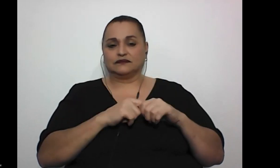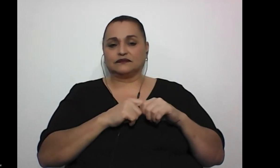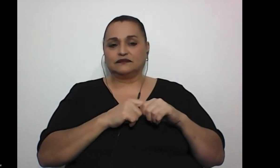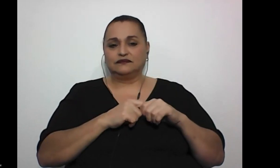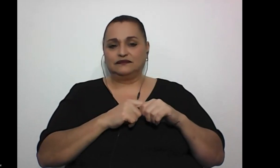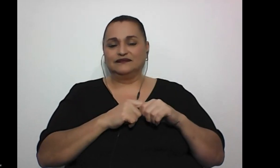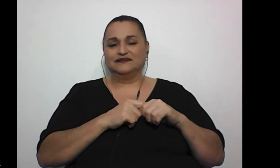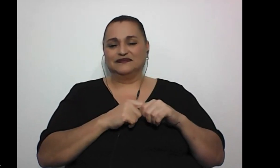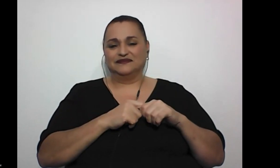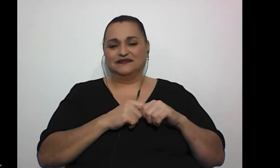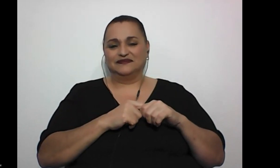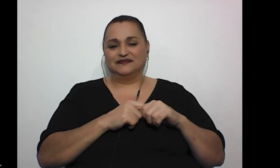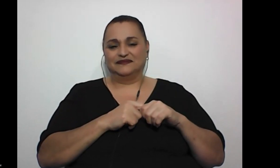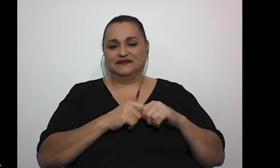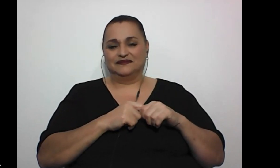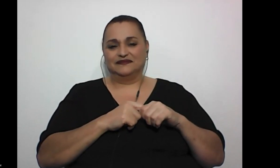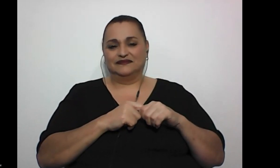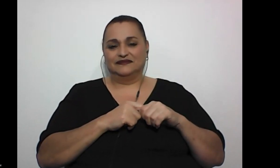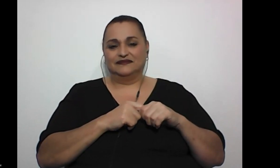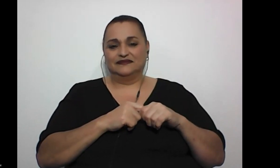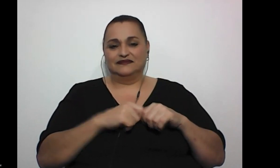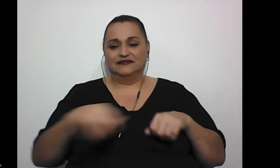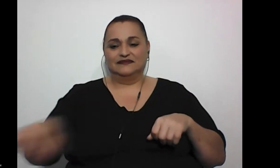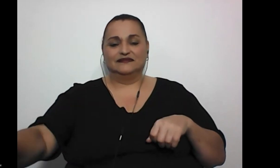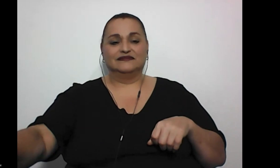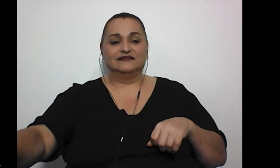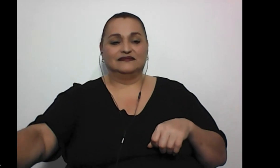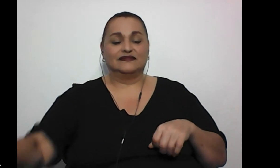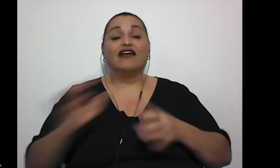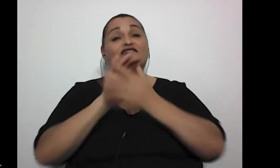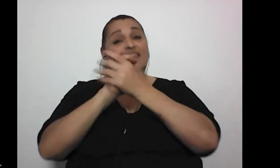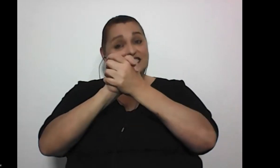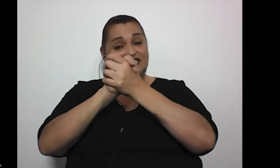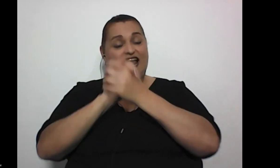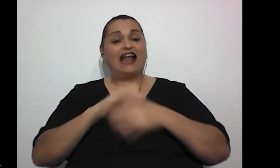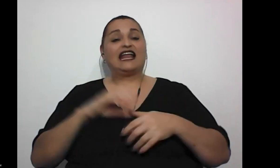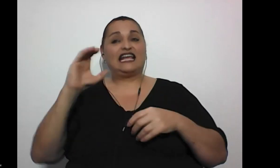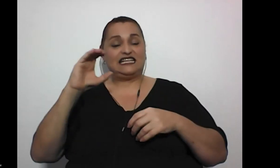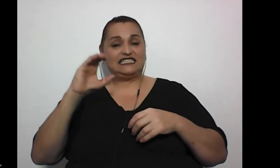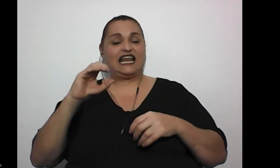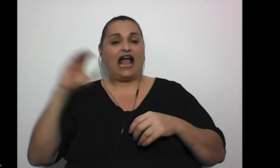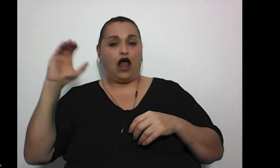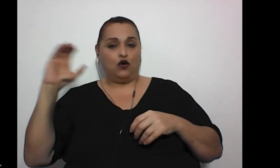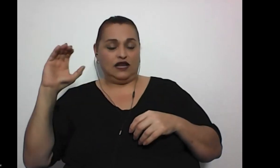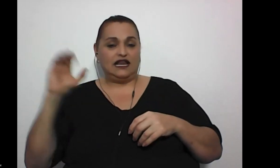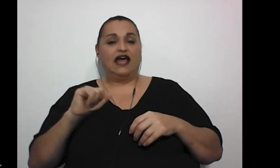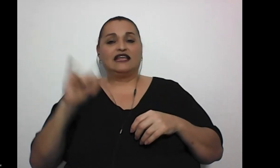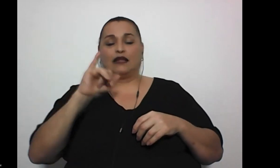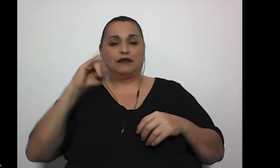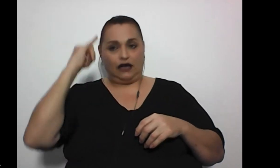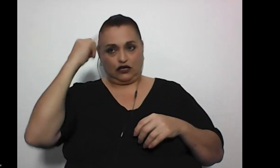intentamos muy bien ah bueno bueno y felicitar a Cristel Carolina y a